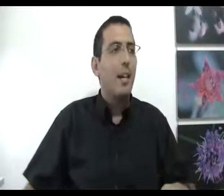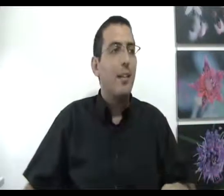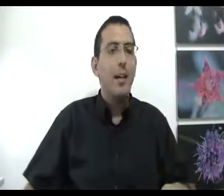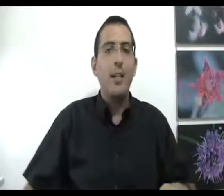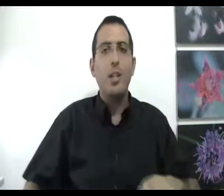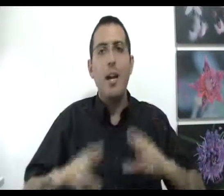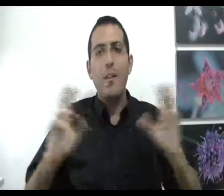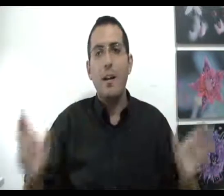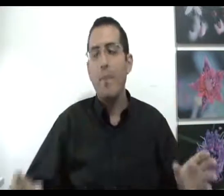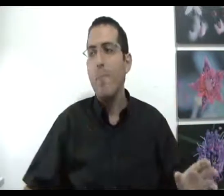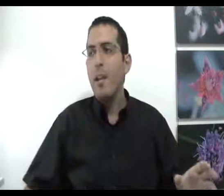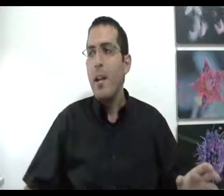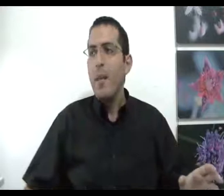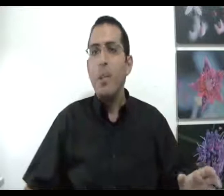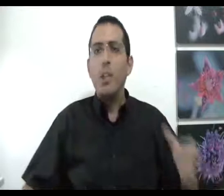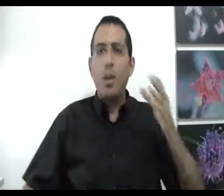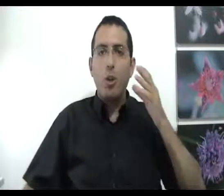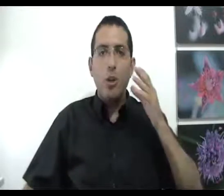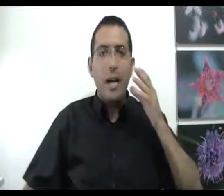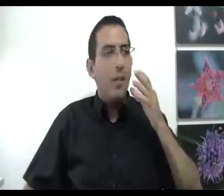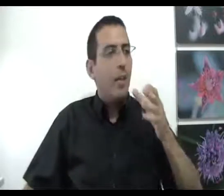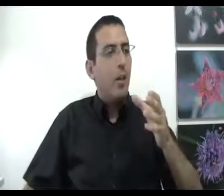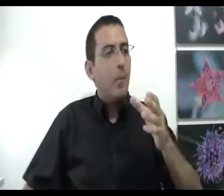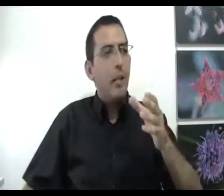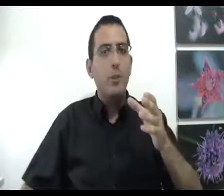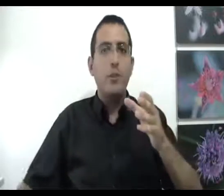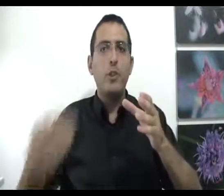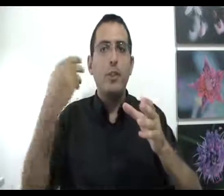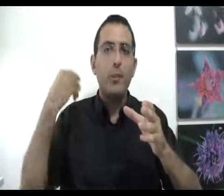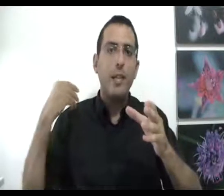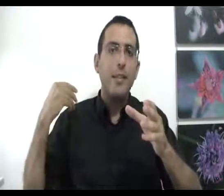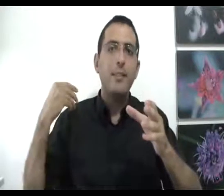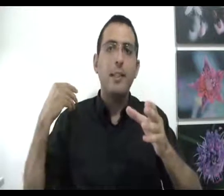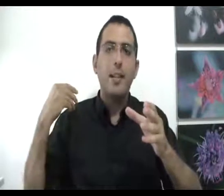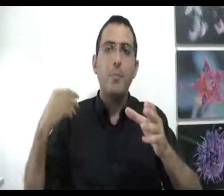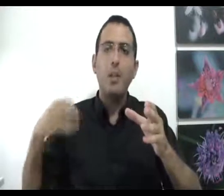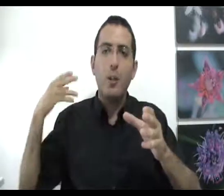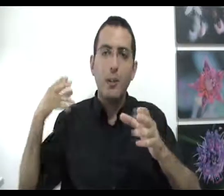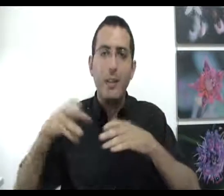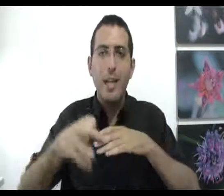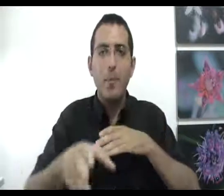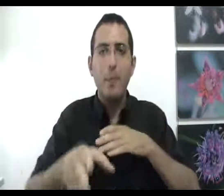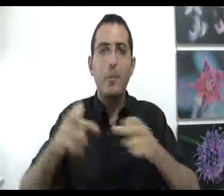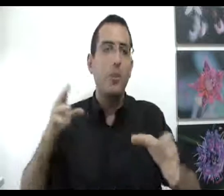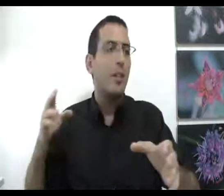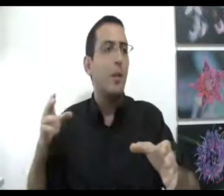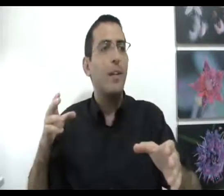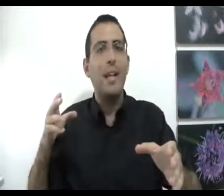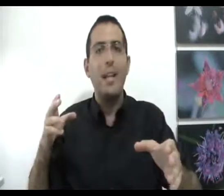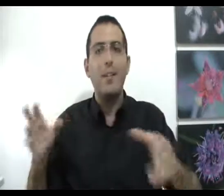ההגדרה של אהבה מי שיחקור אהבה לעומק בסופו של דבר הוא יגיע לסנאה מי שיחקור שנאה לעומק בסופו של דבר הוא יגיע לאהבה